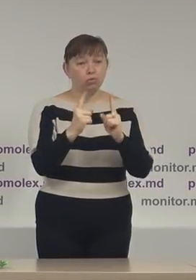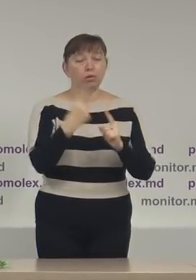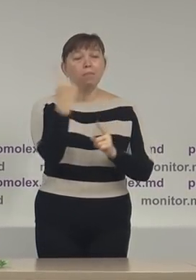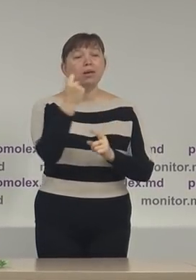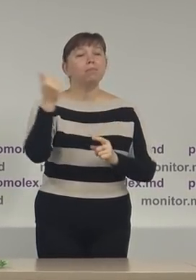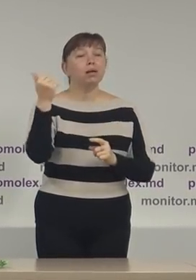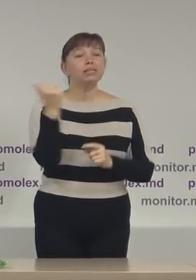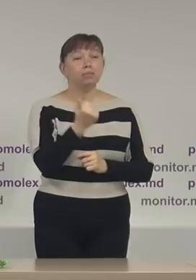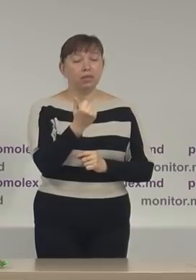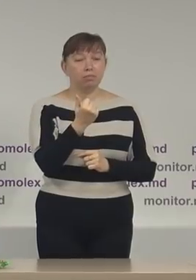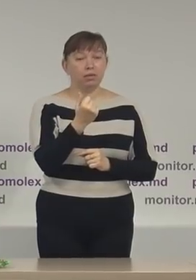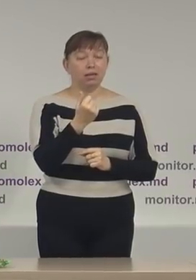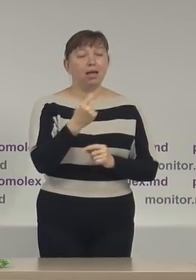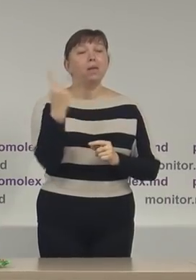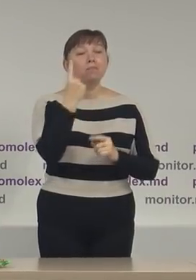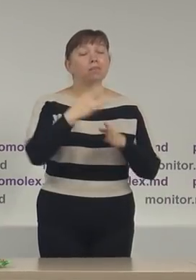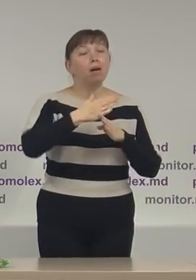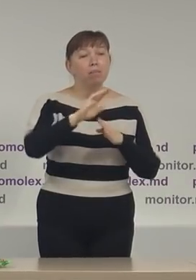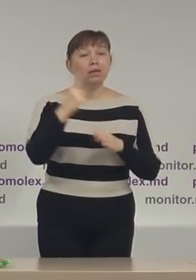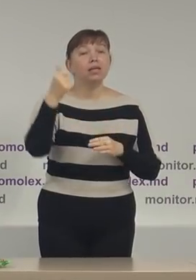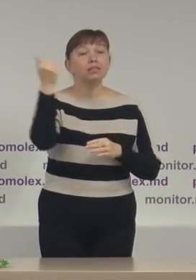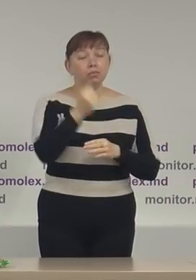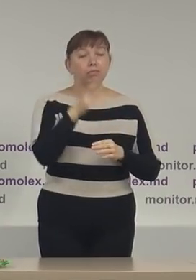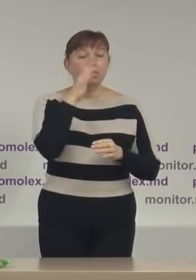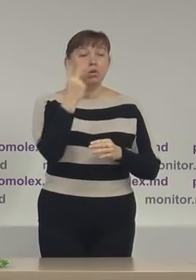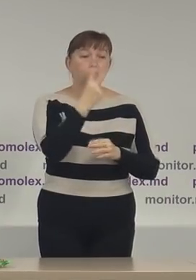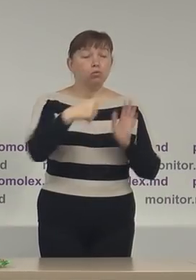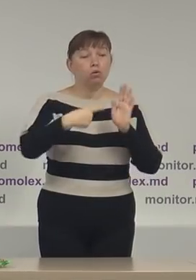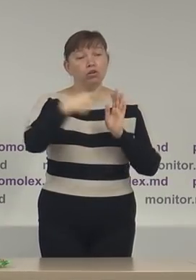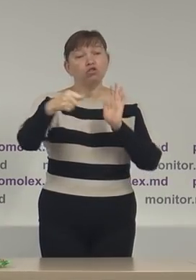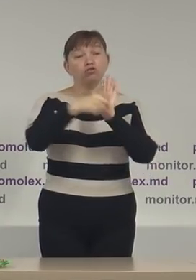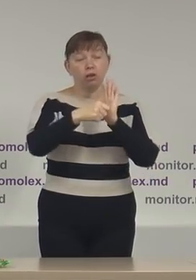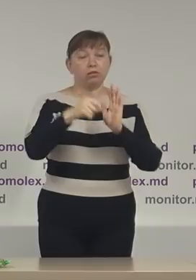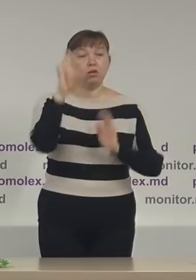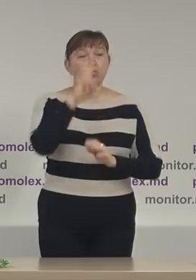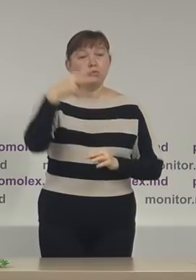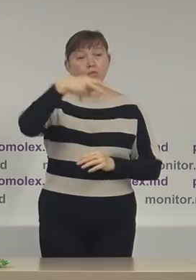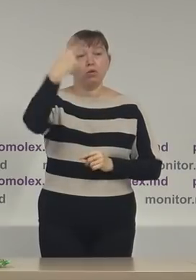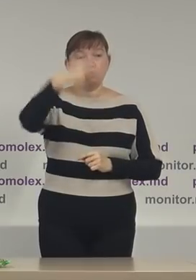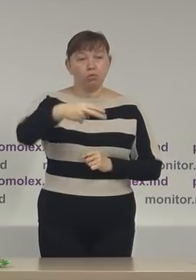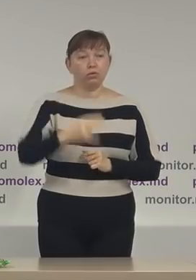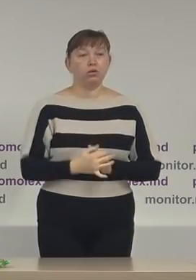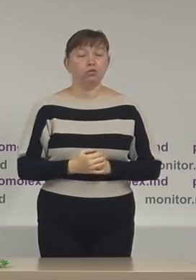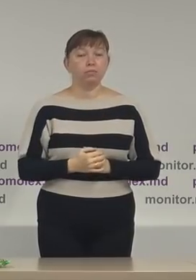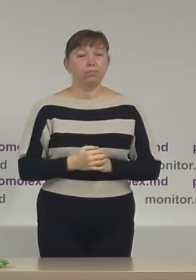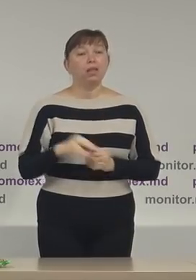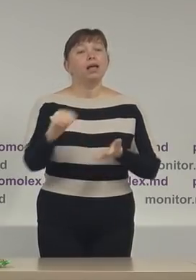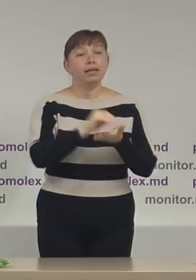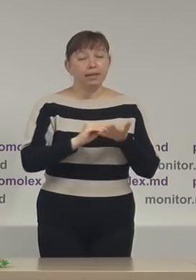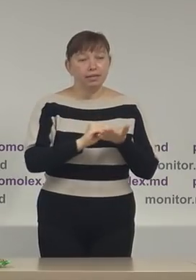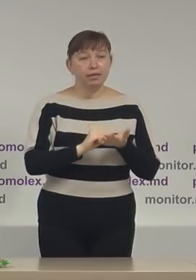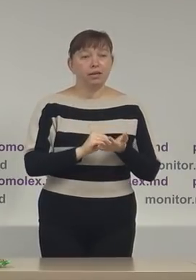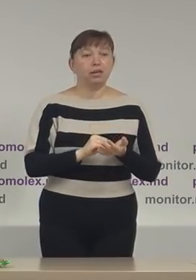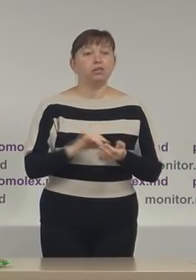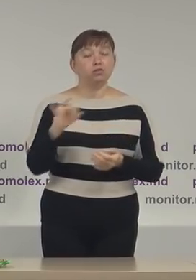prima săptămână, partea săptămânii de campanie, în intervalul 2 și 11 noiembrie 2020. Reiteriez și